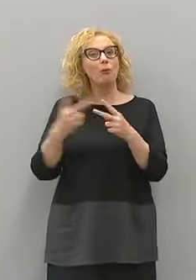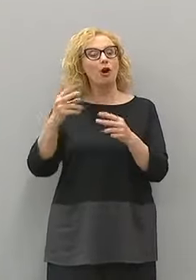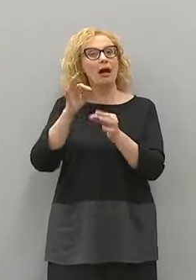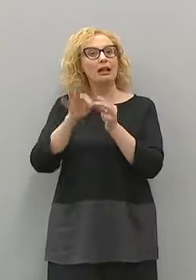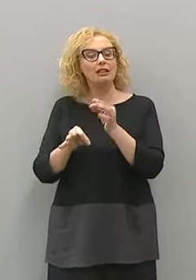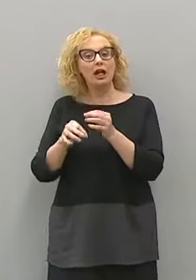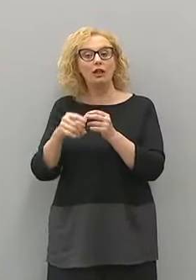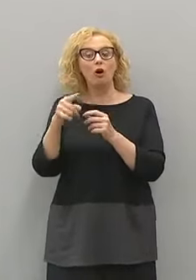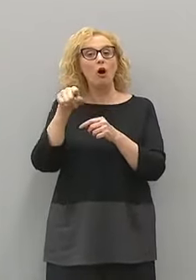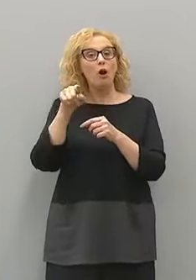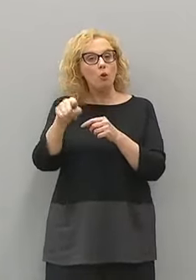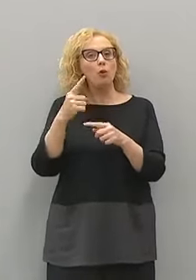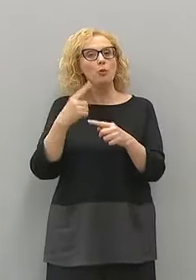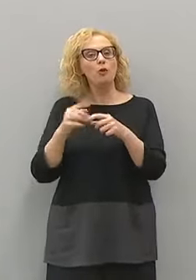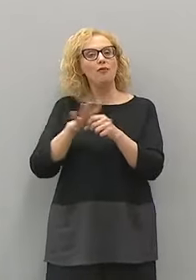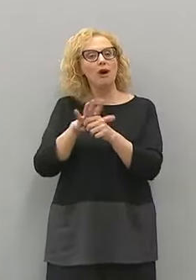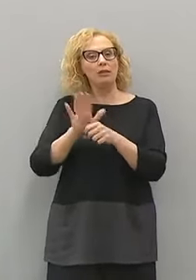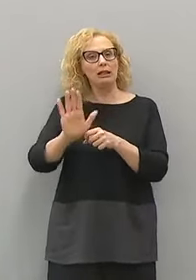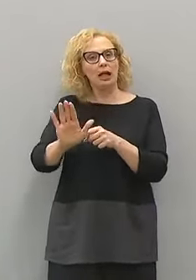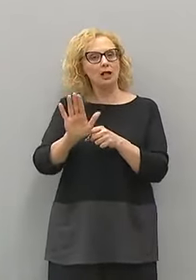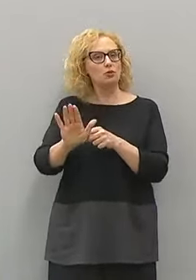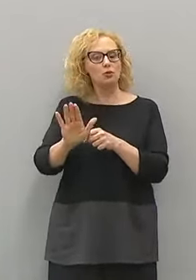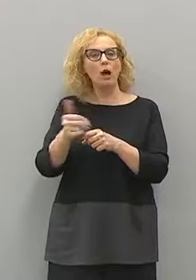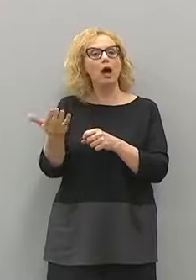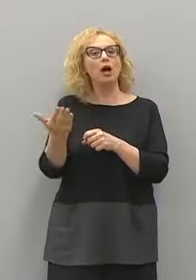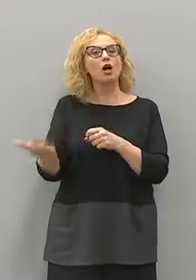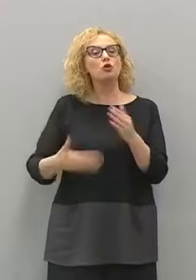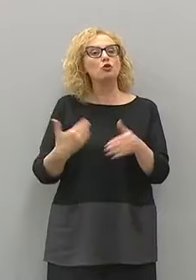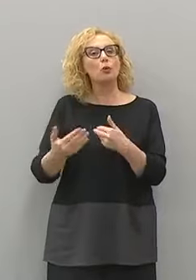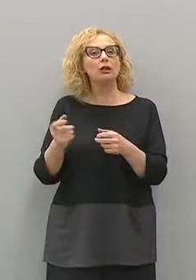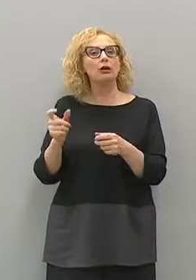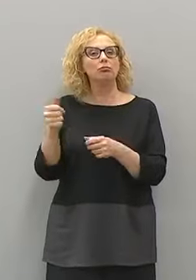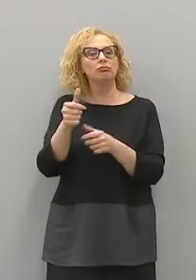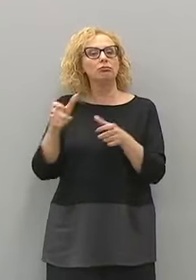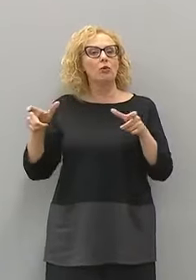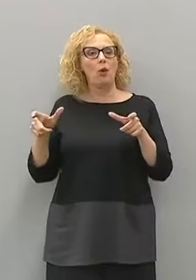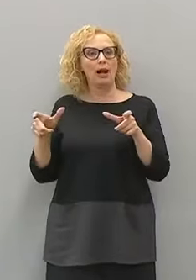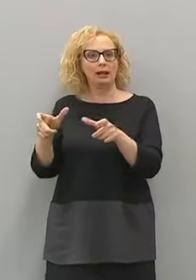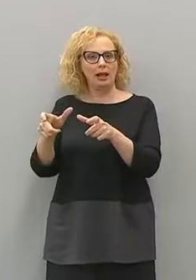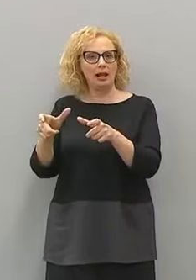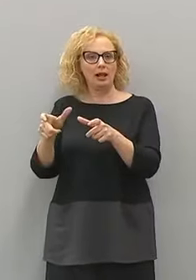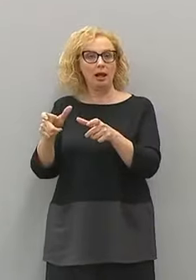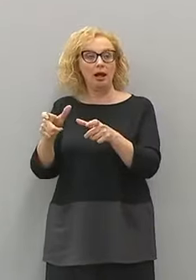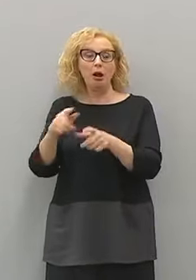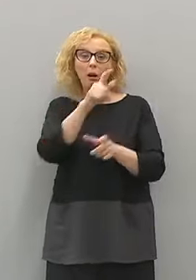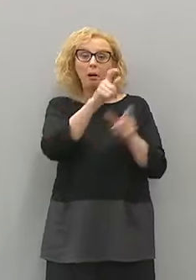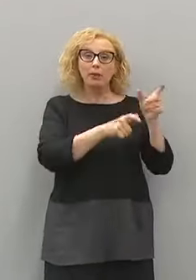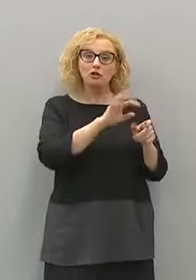familiare fosse immediatamente quarantena essere proprio per evitare il contagio nella popolazione. Questo Grazie.